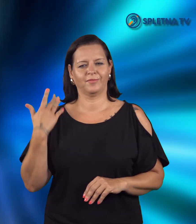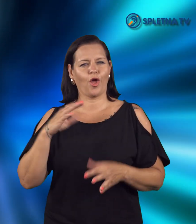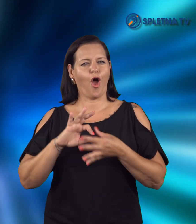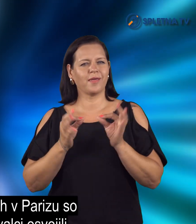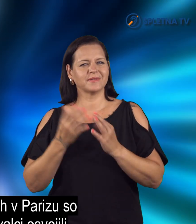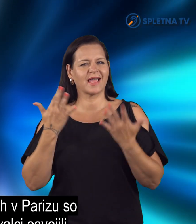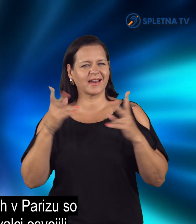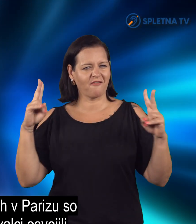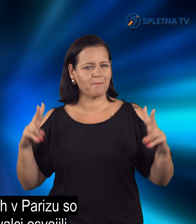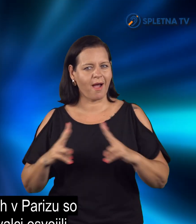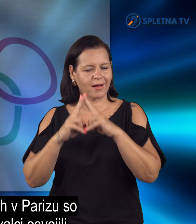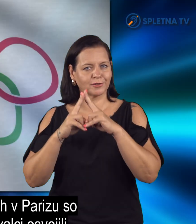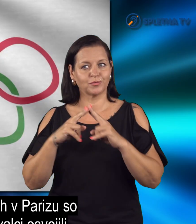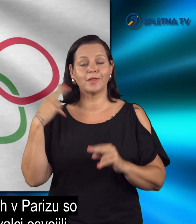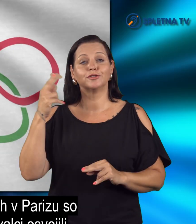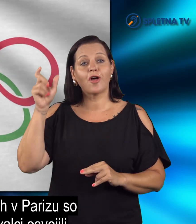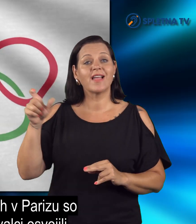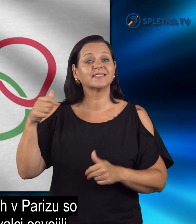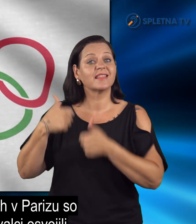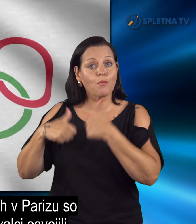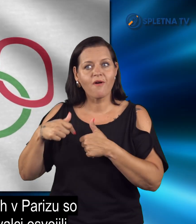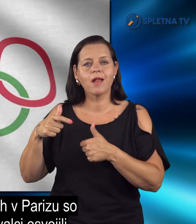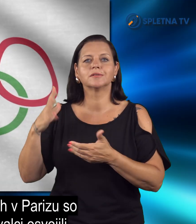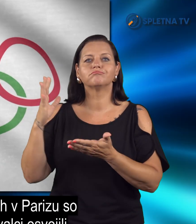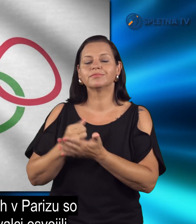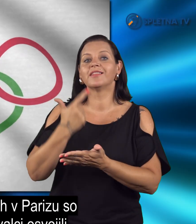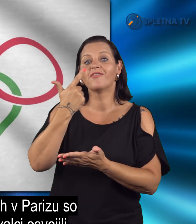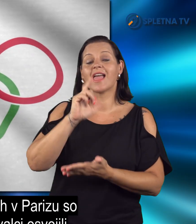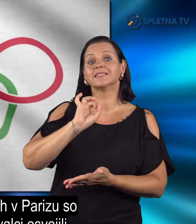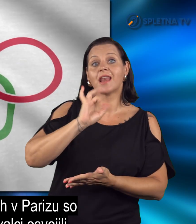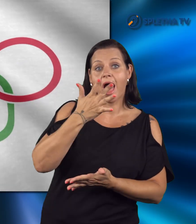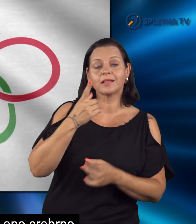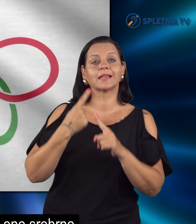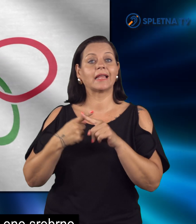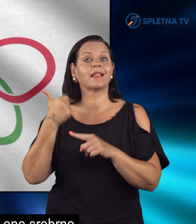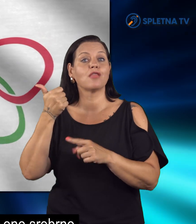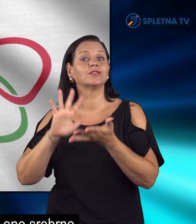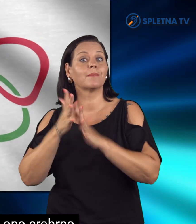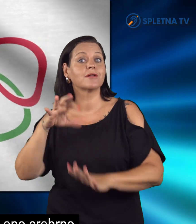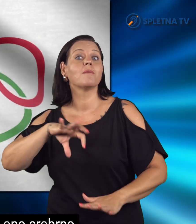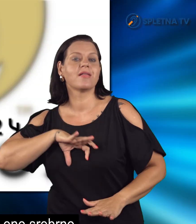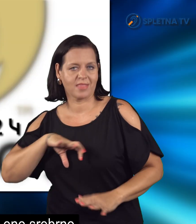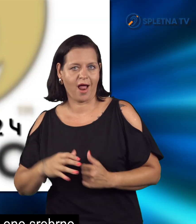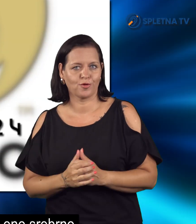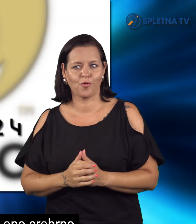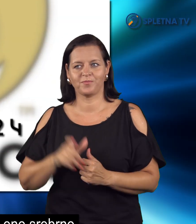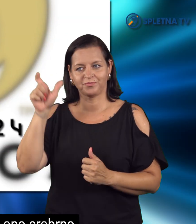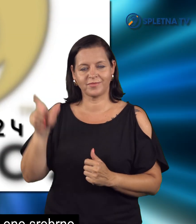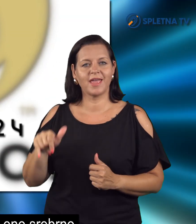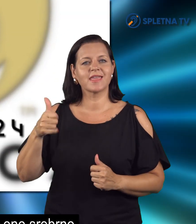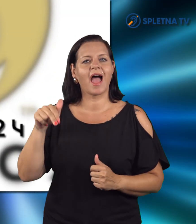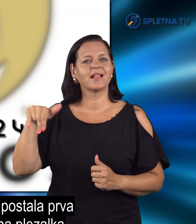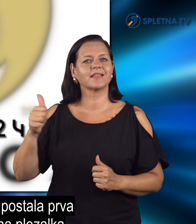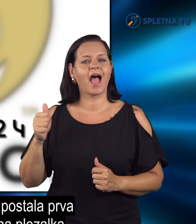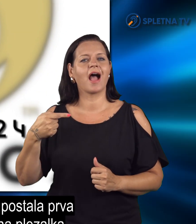Na olimpijskih igrahu v Parizu so slovenski tekmovavci osvojili dve zlati medalji in eno srebrno.